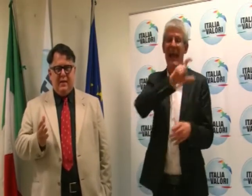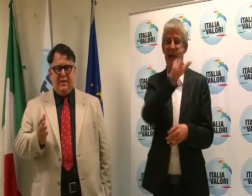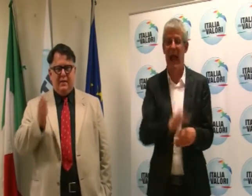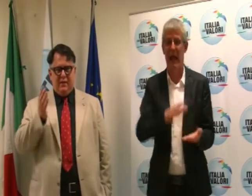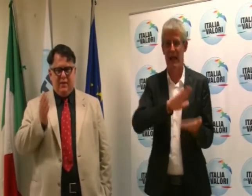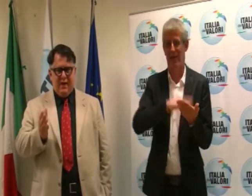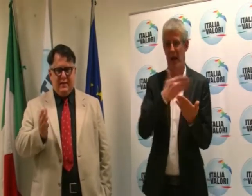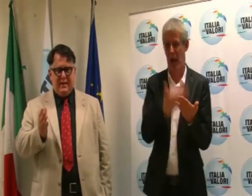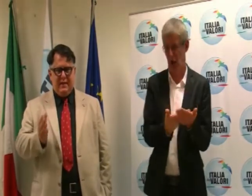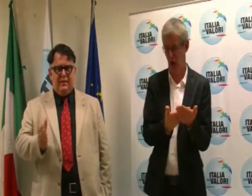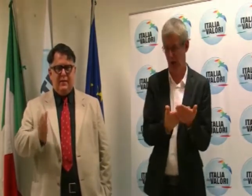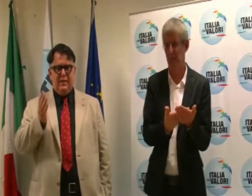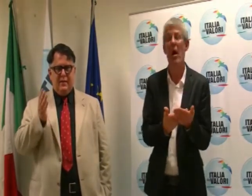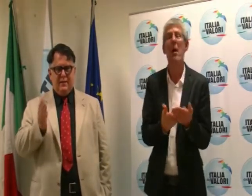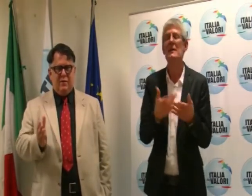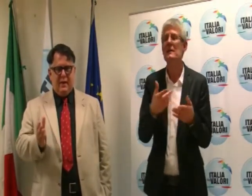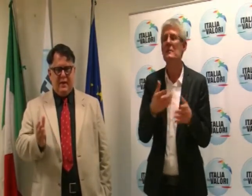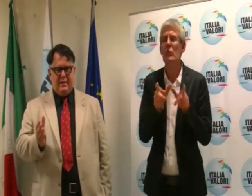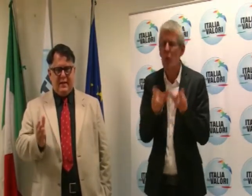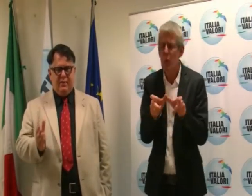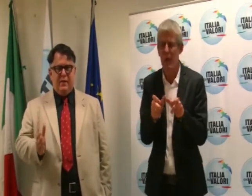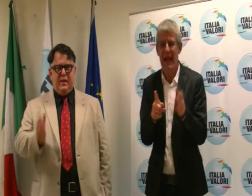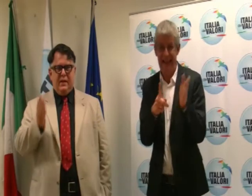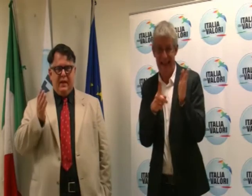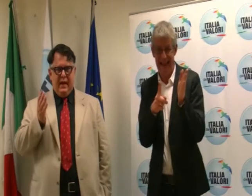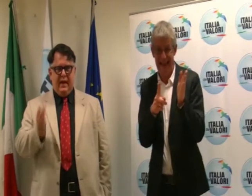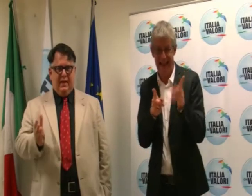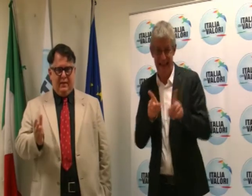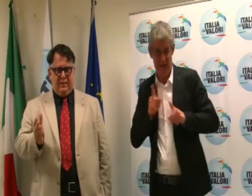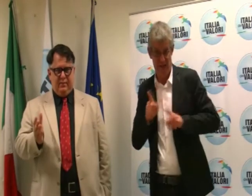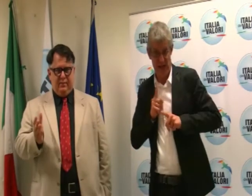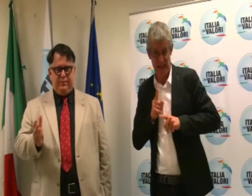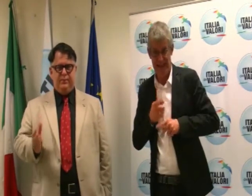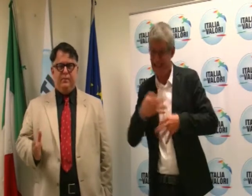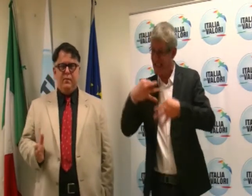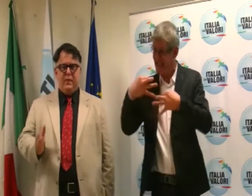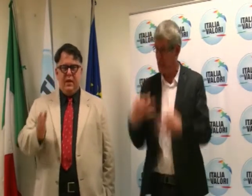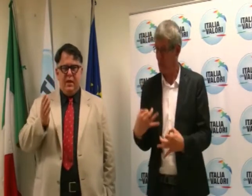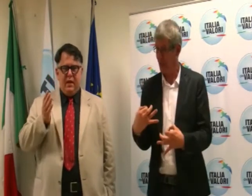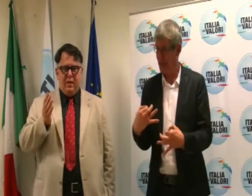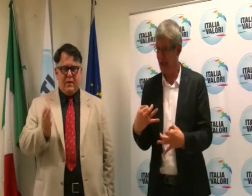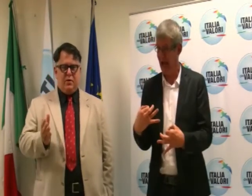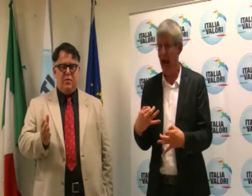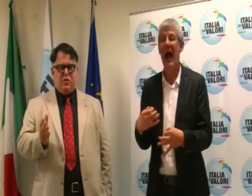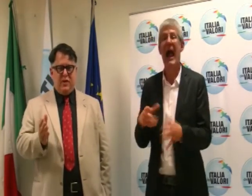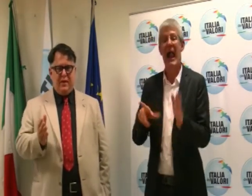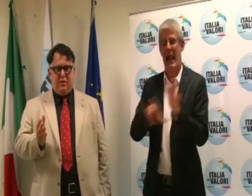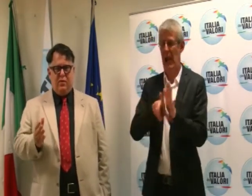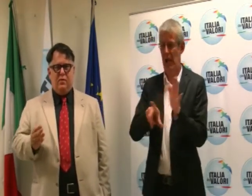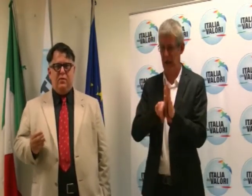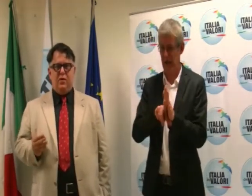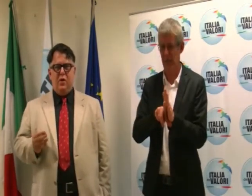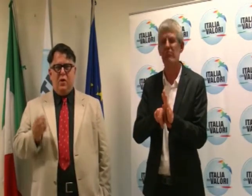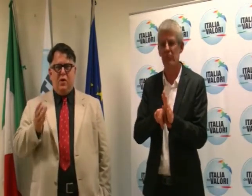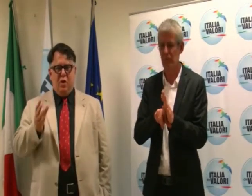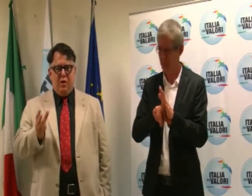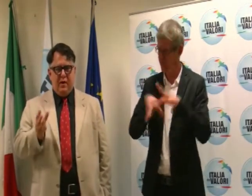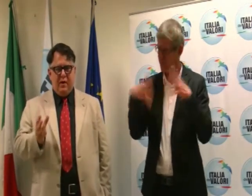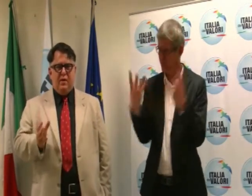tema di difesa, sicurezza e legalità. In questo progetto